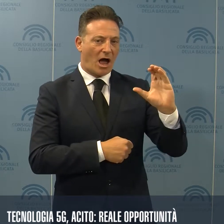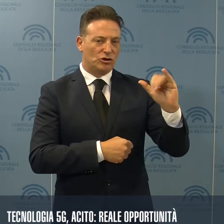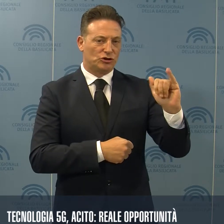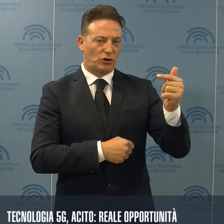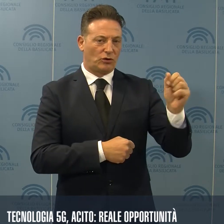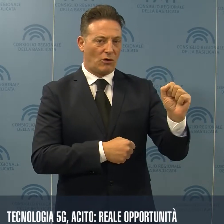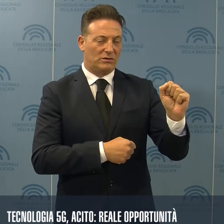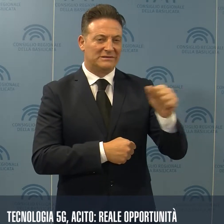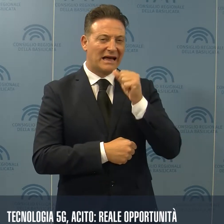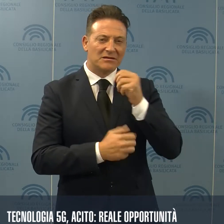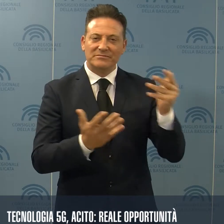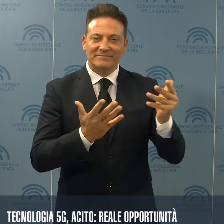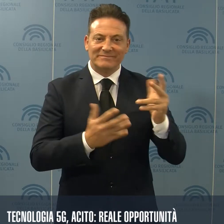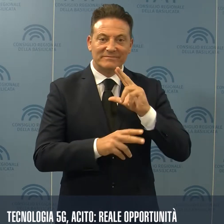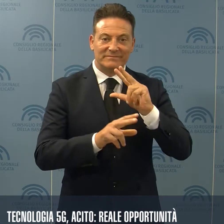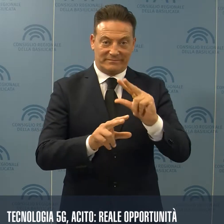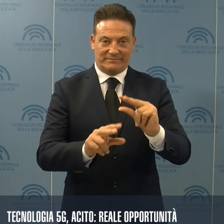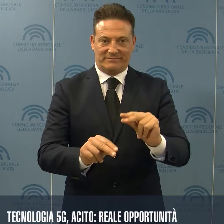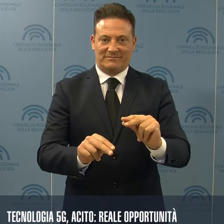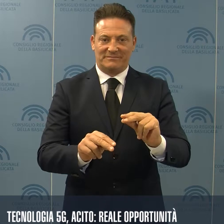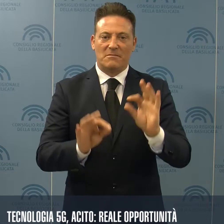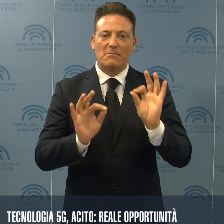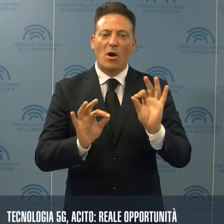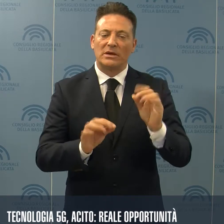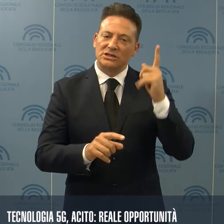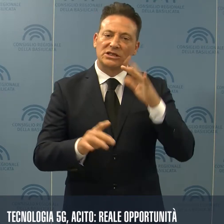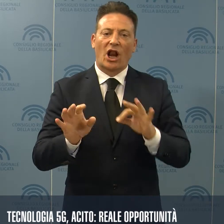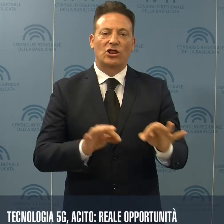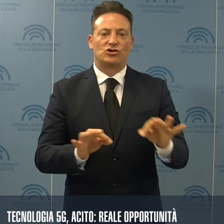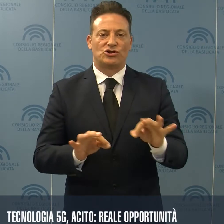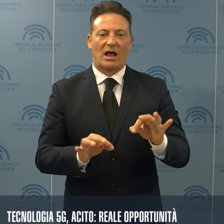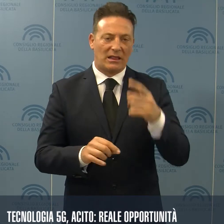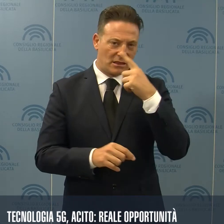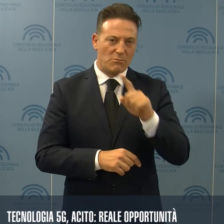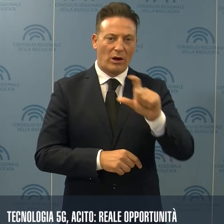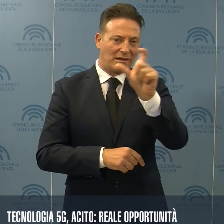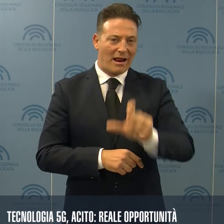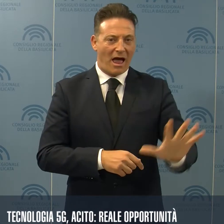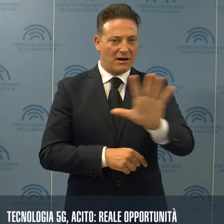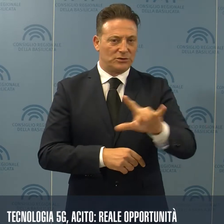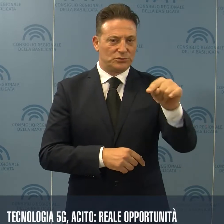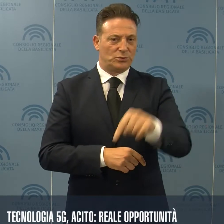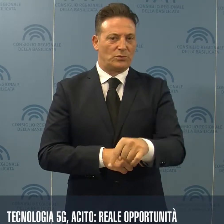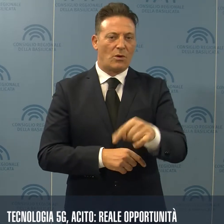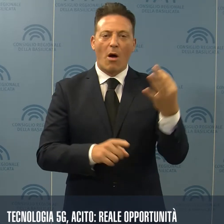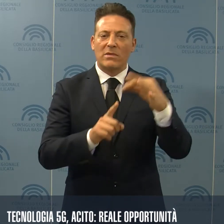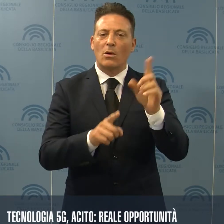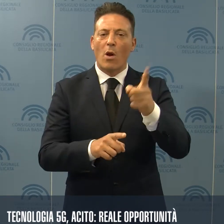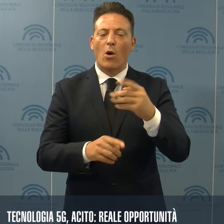Ciò che serve, ha sottolineato, è una strategia meridionale che punti alla costruzione di un